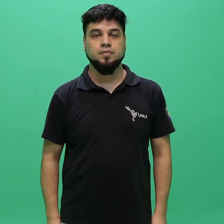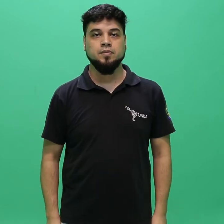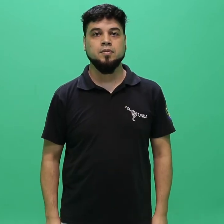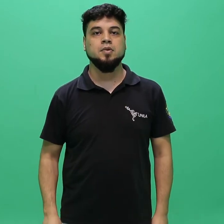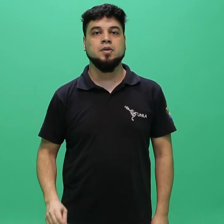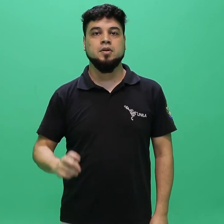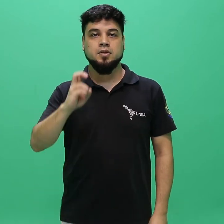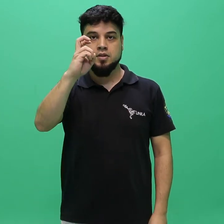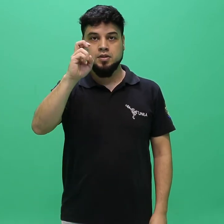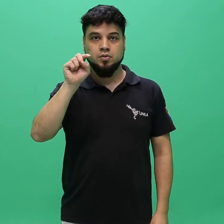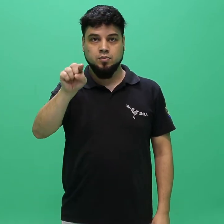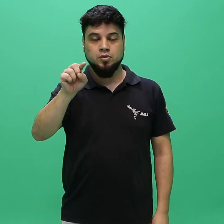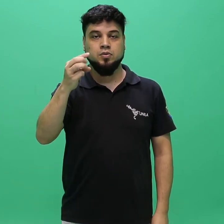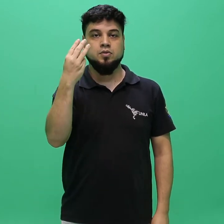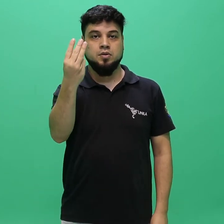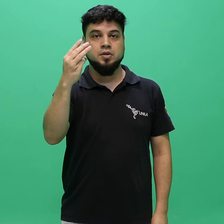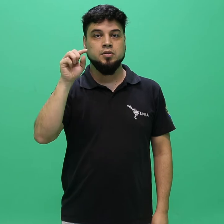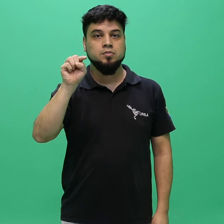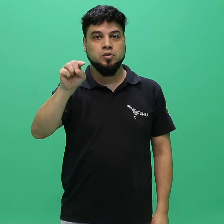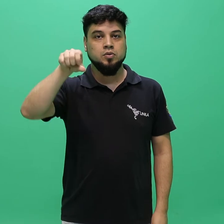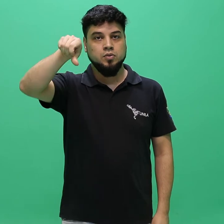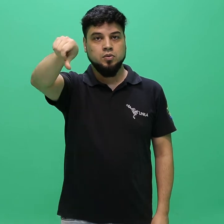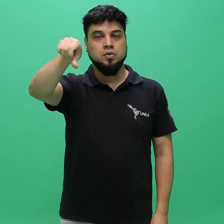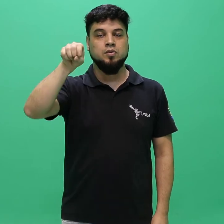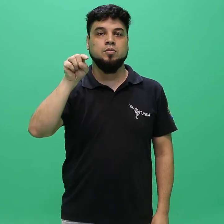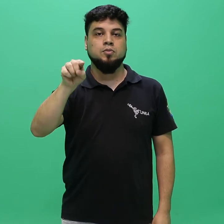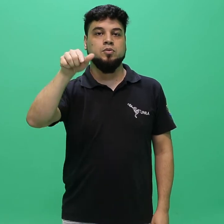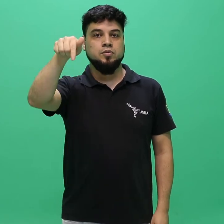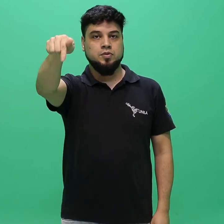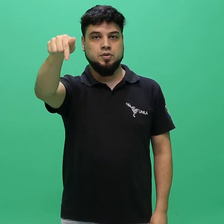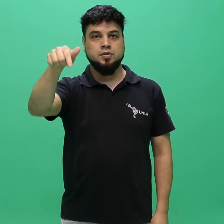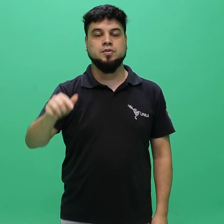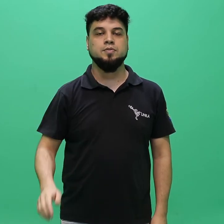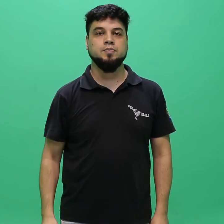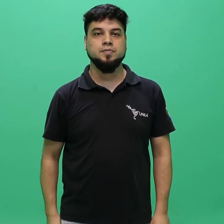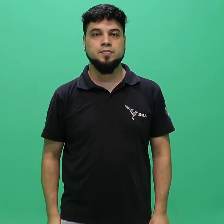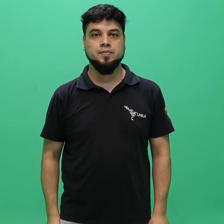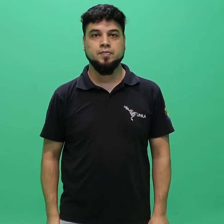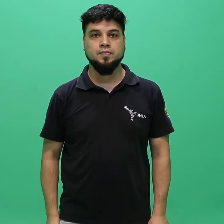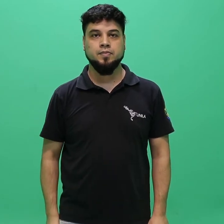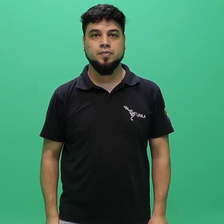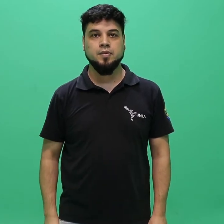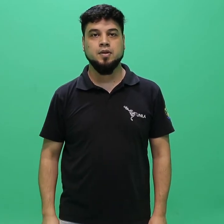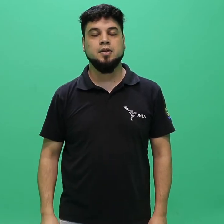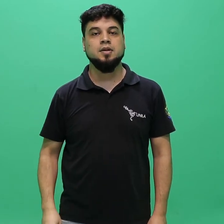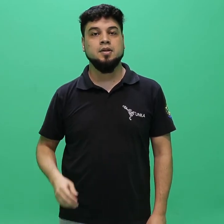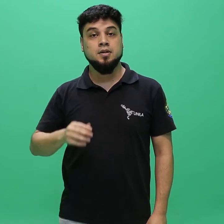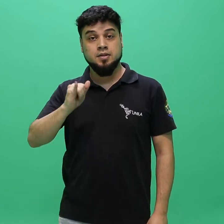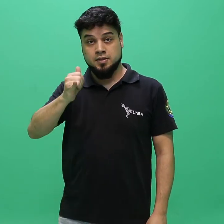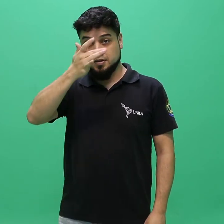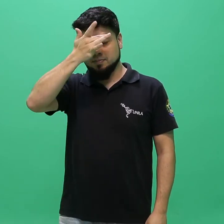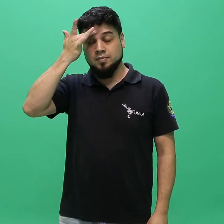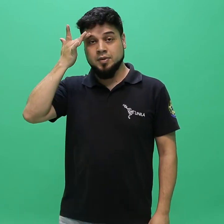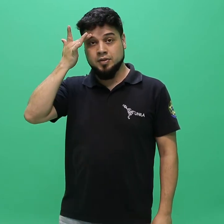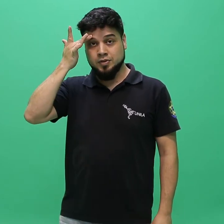5.3.9.7. Caso o candidato constate a